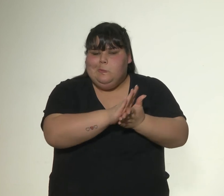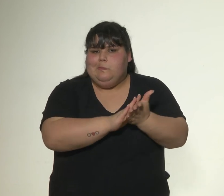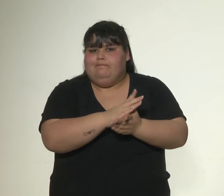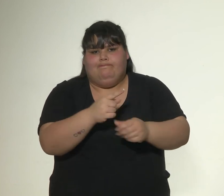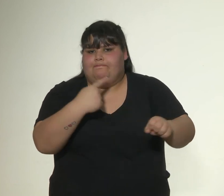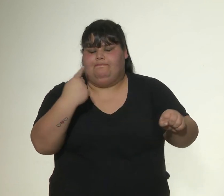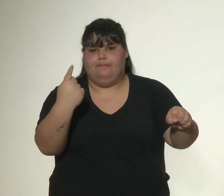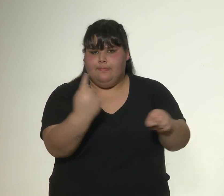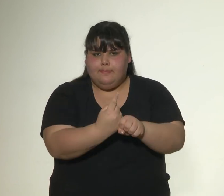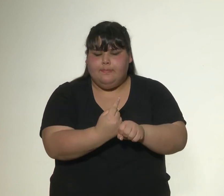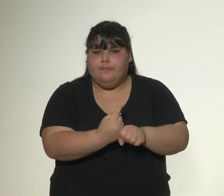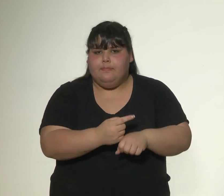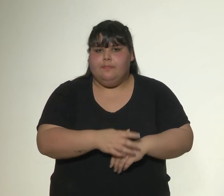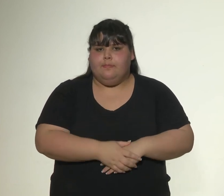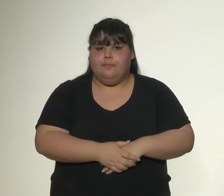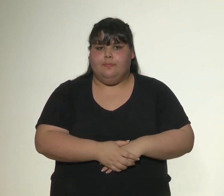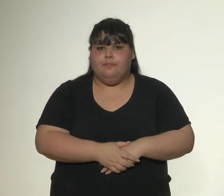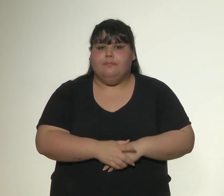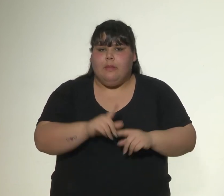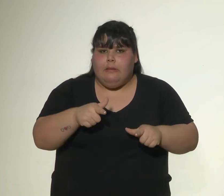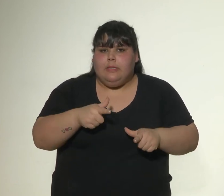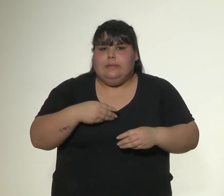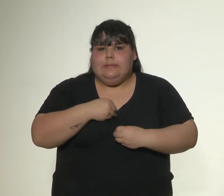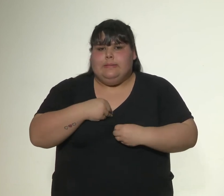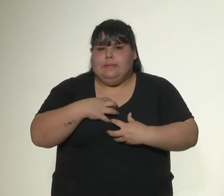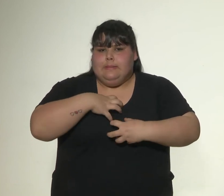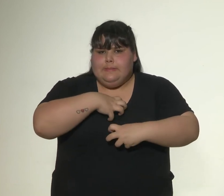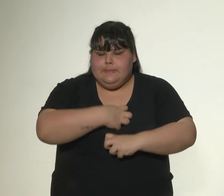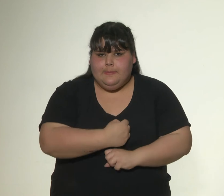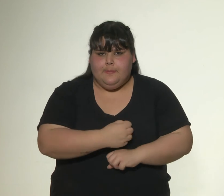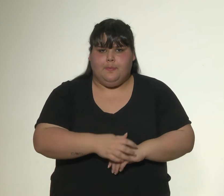la situación de explotación y denigración vivida.